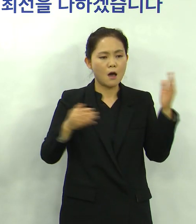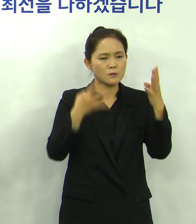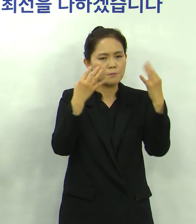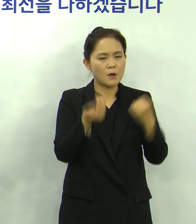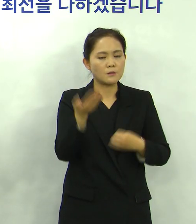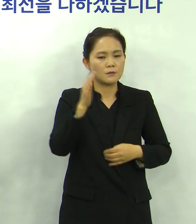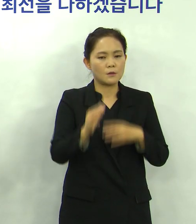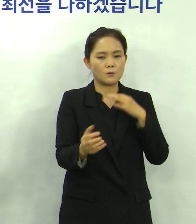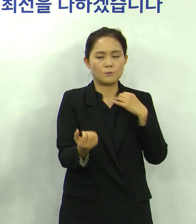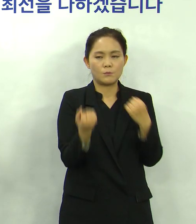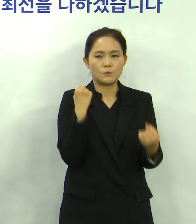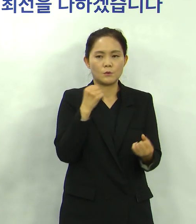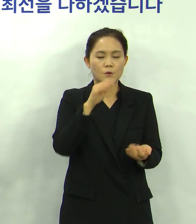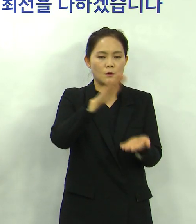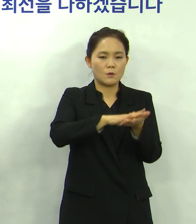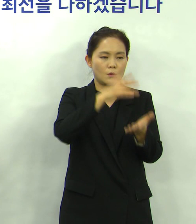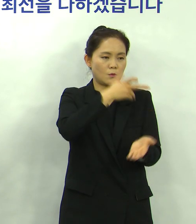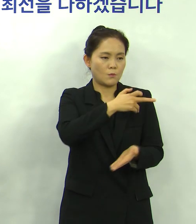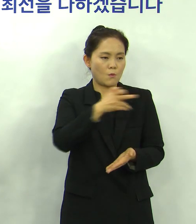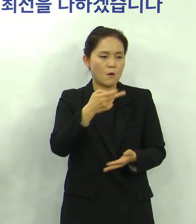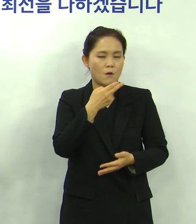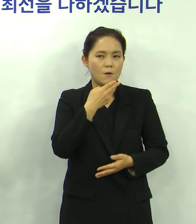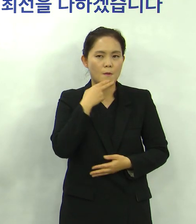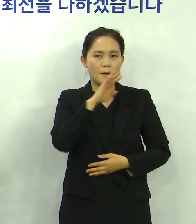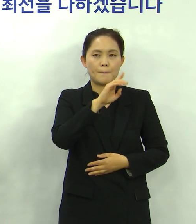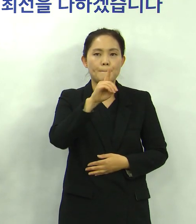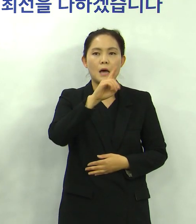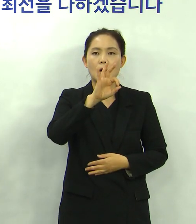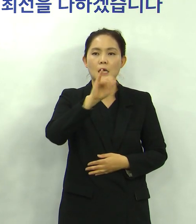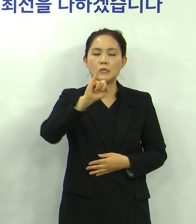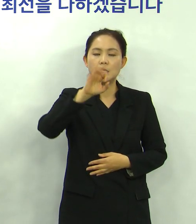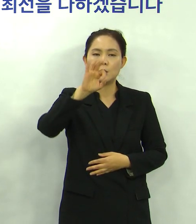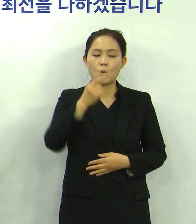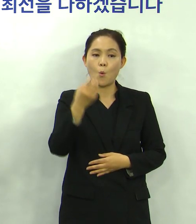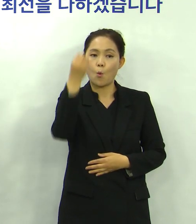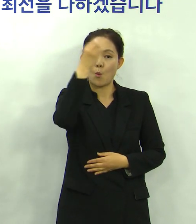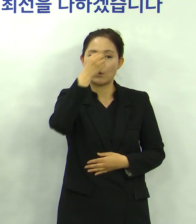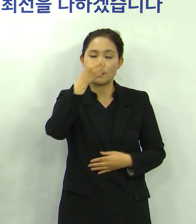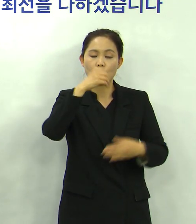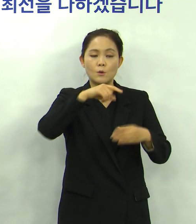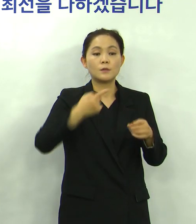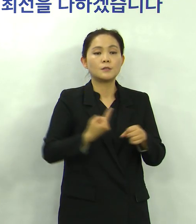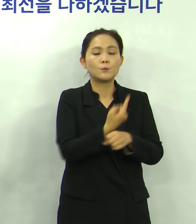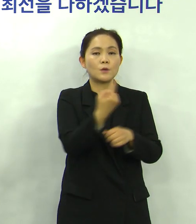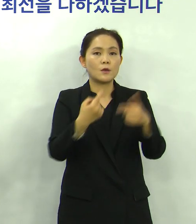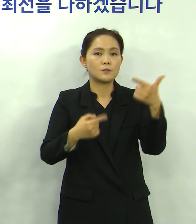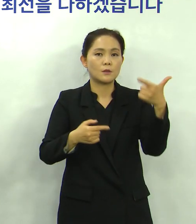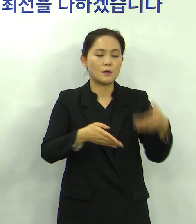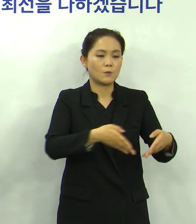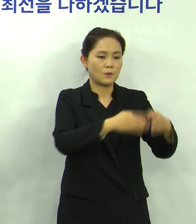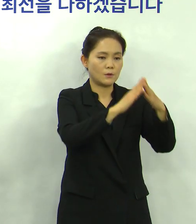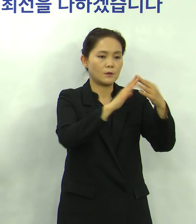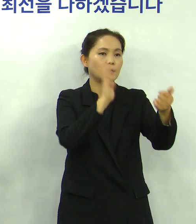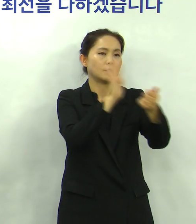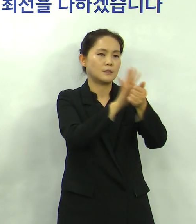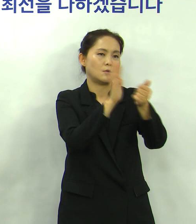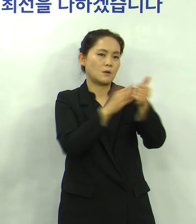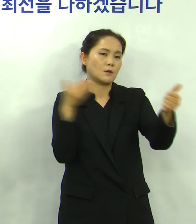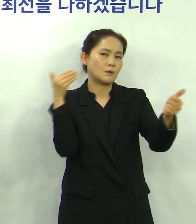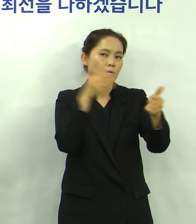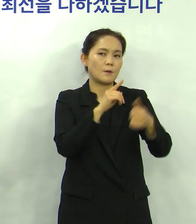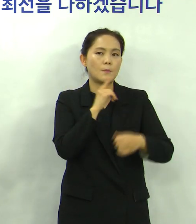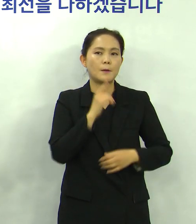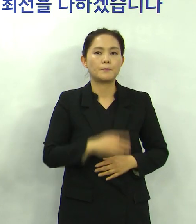열화상 카메라가 없는 용앤 바이오고 등 6개 학교엔 열화상 카메라 설치를 지원할 방침입니다